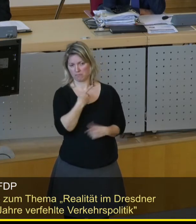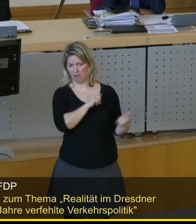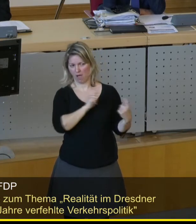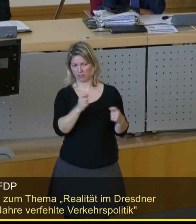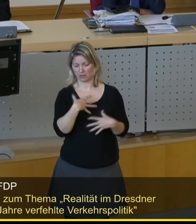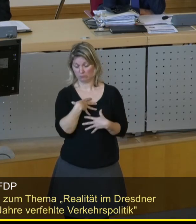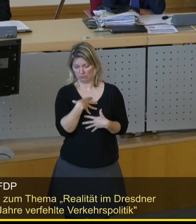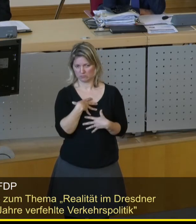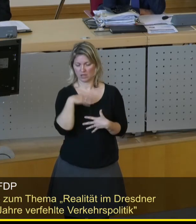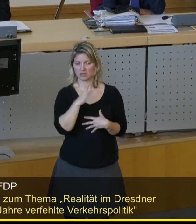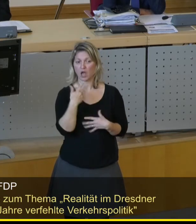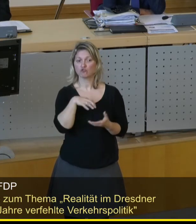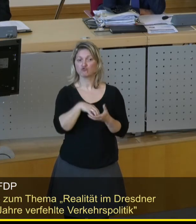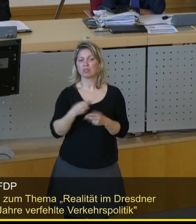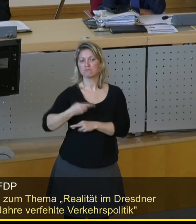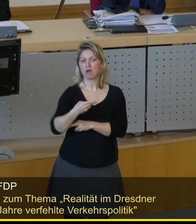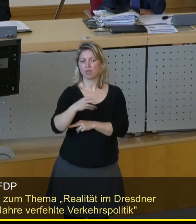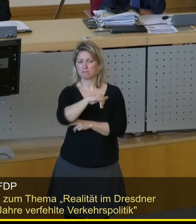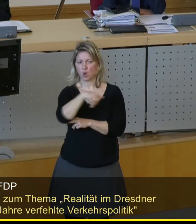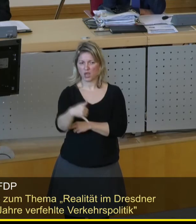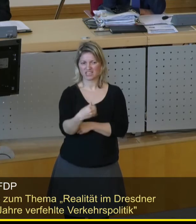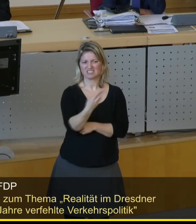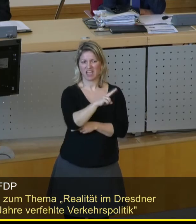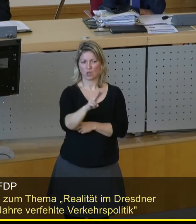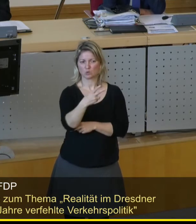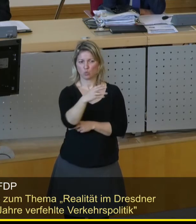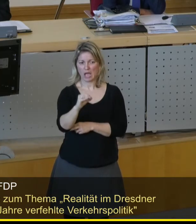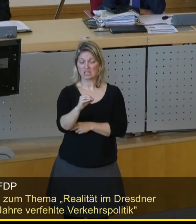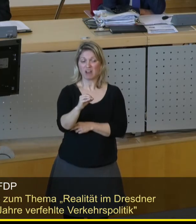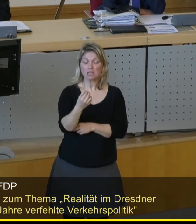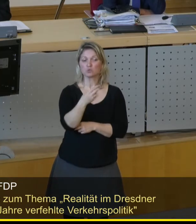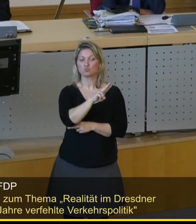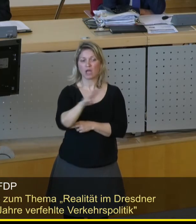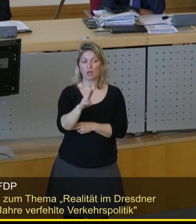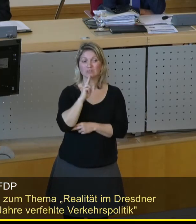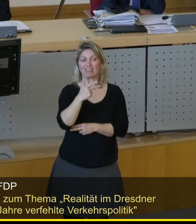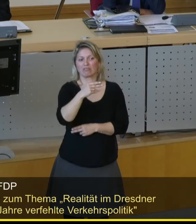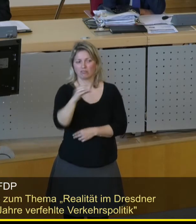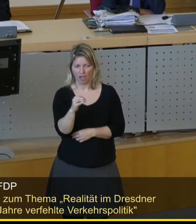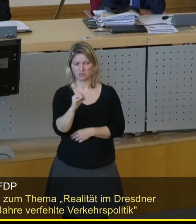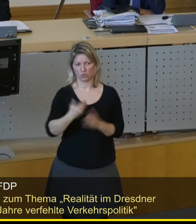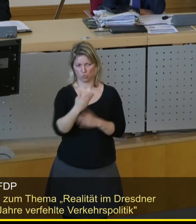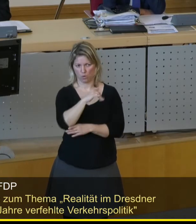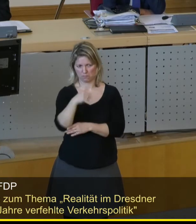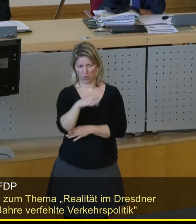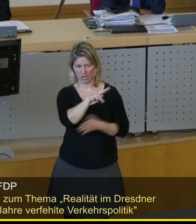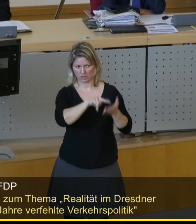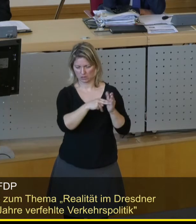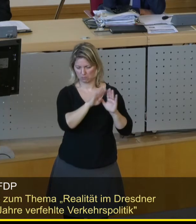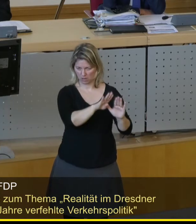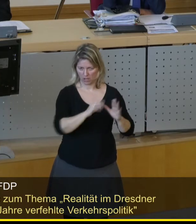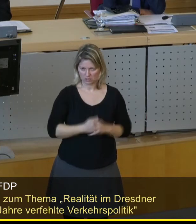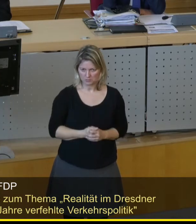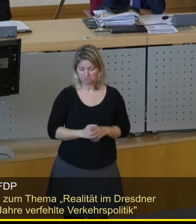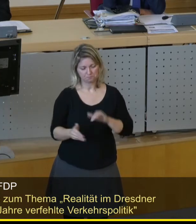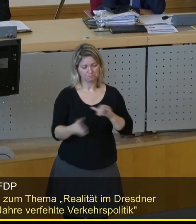der aus dem Stadtbahnprojekt 2020 ein Stadtbahnprojekt 2030 macht, meine Damen und Herren. Schauen wir